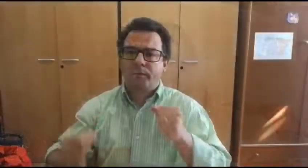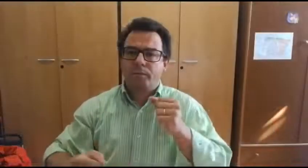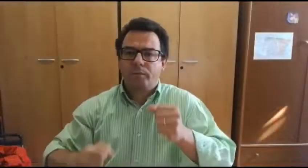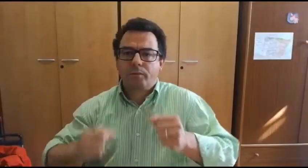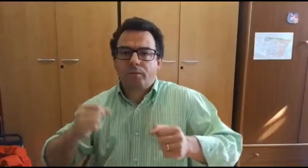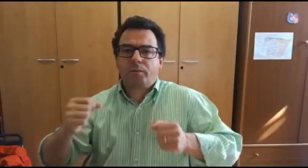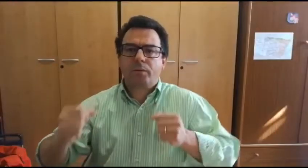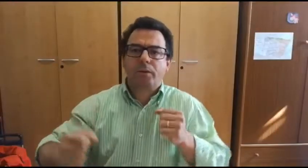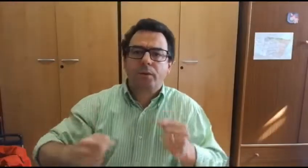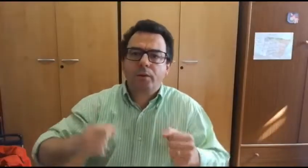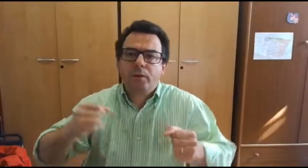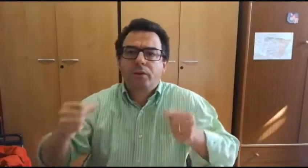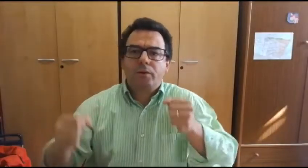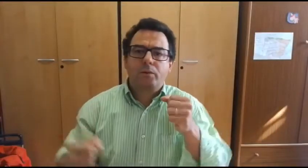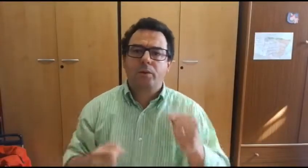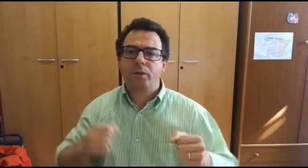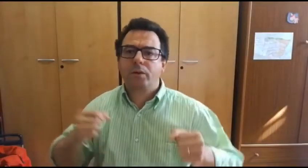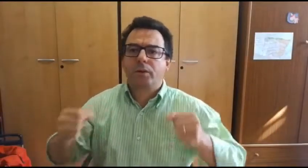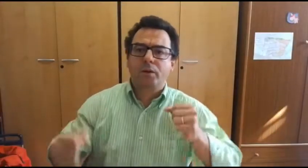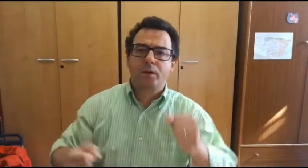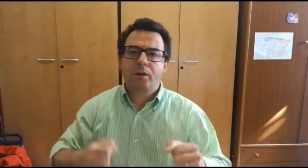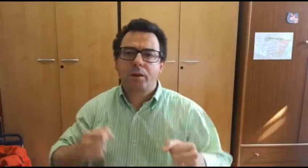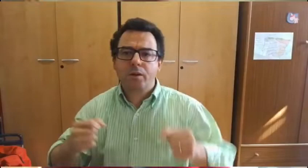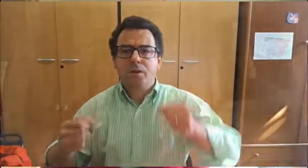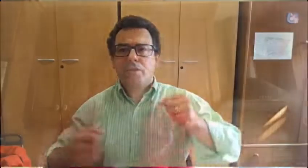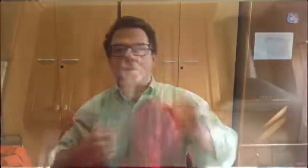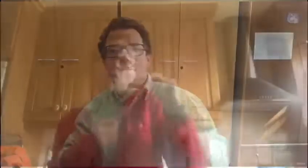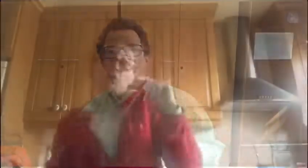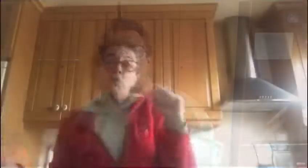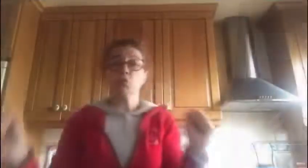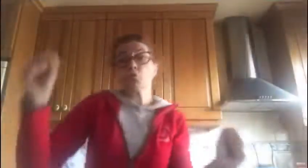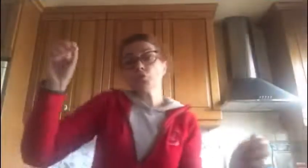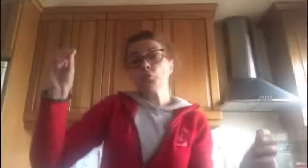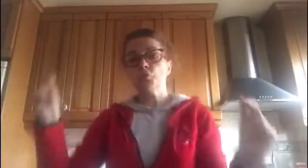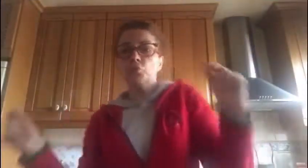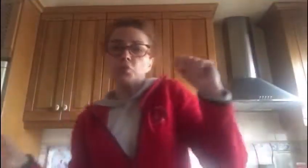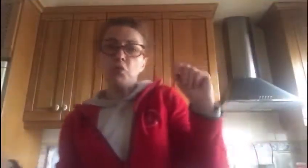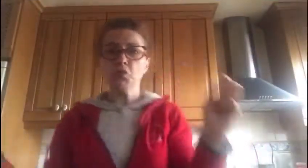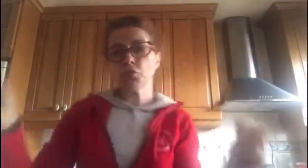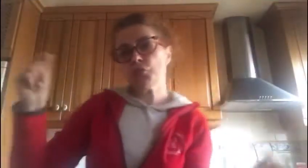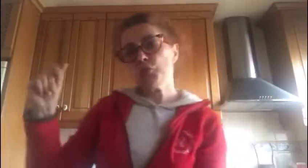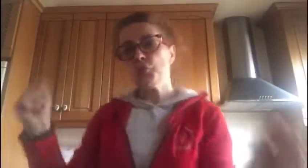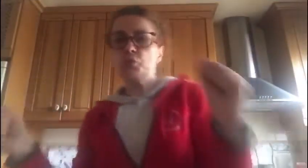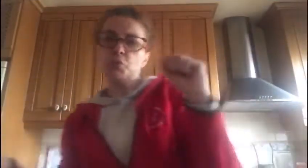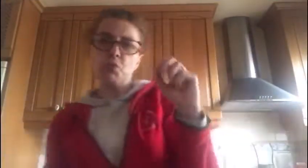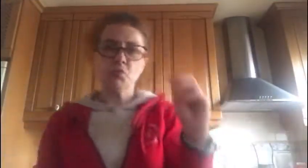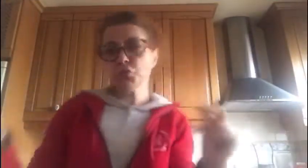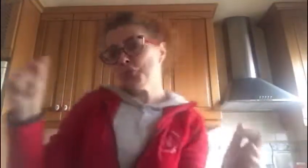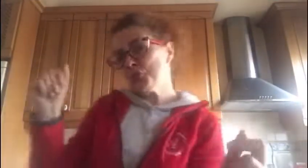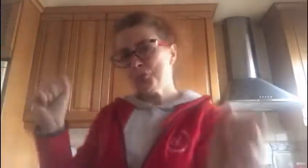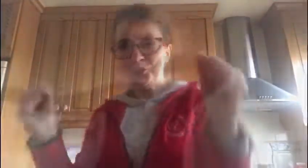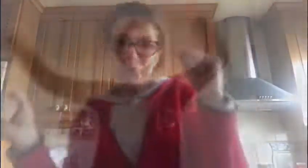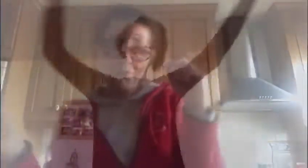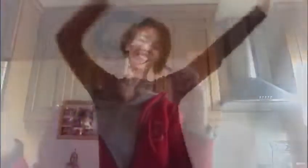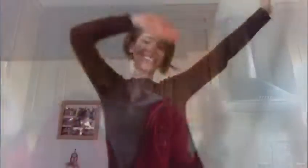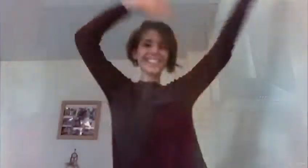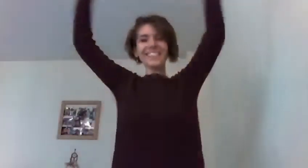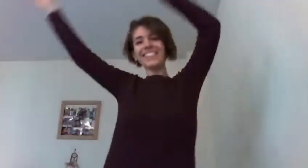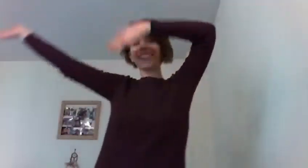con el corazón Saber que se puede, querer